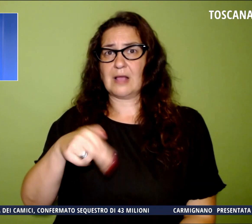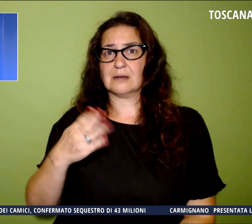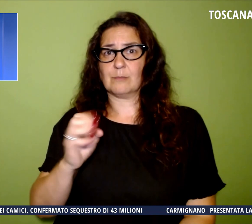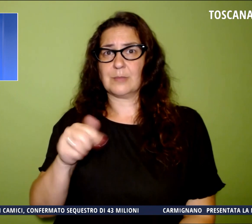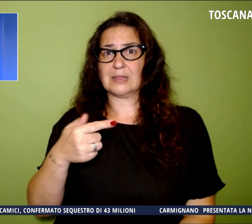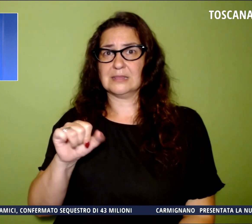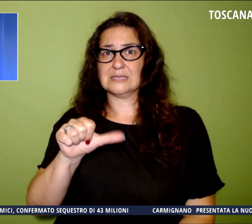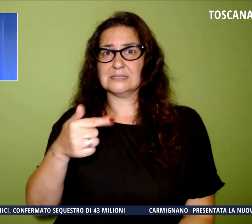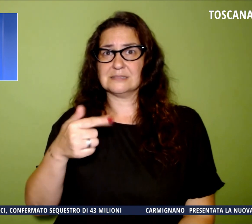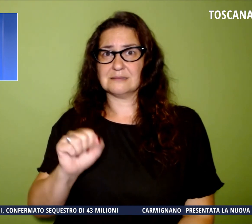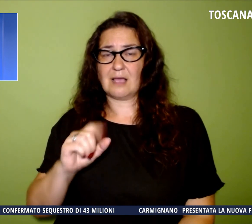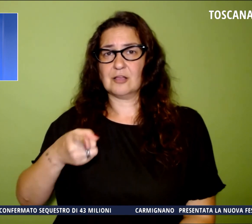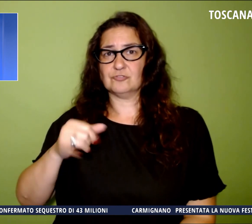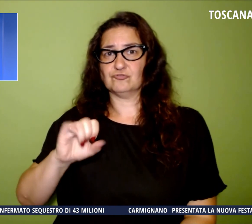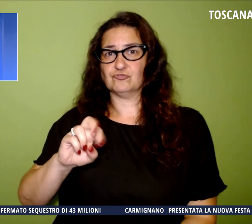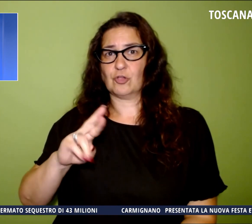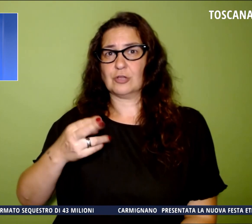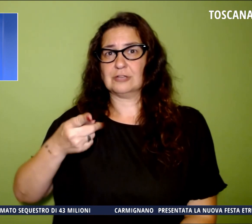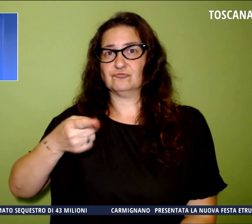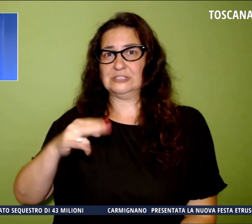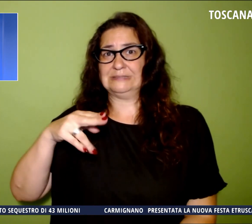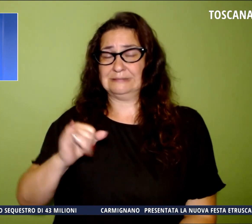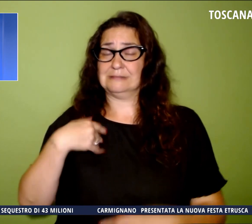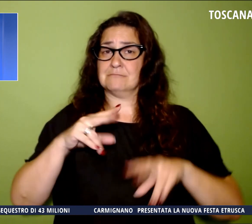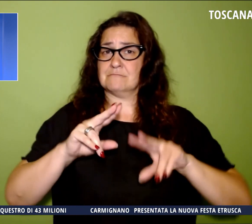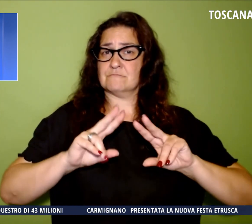inventato la moda italiana all'estero.